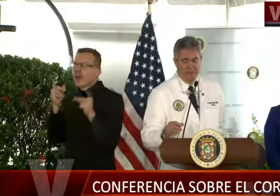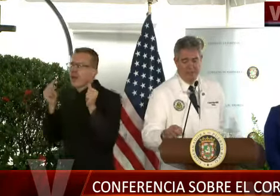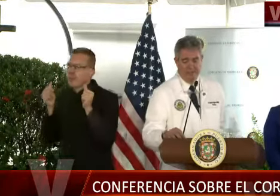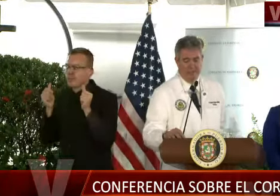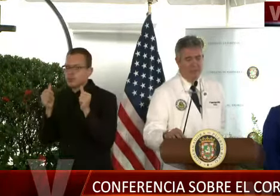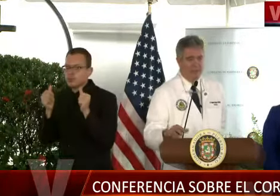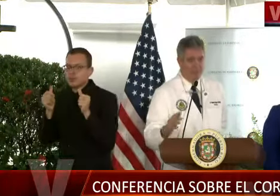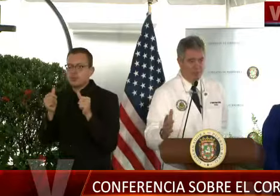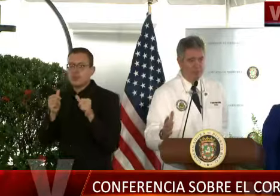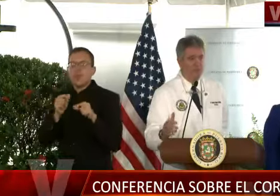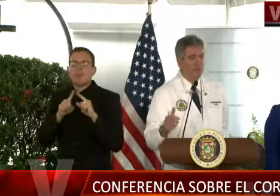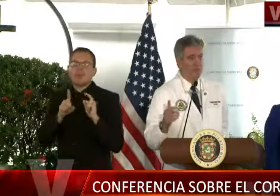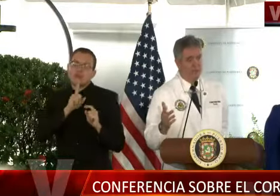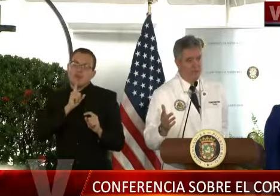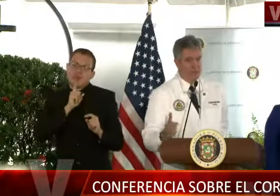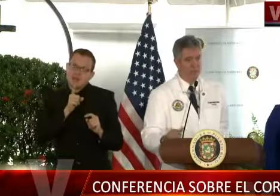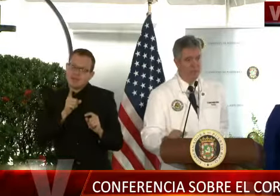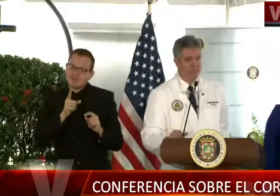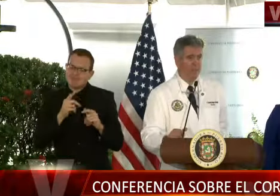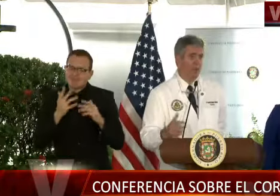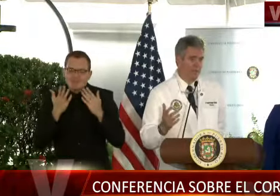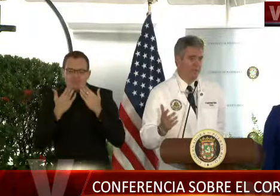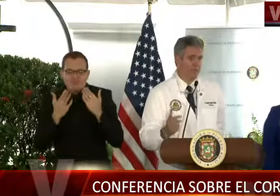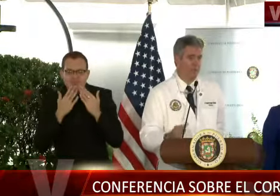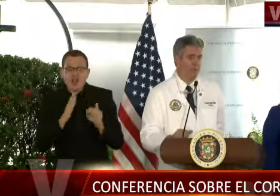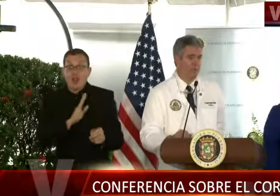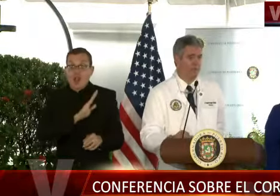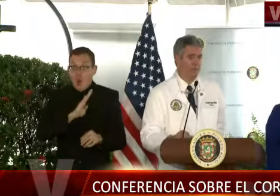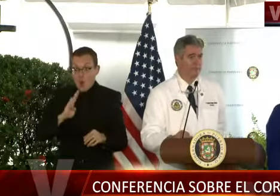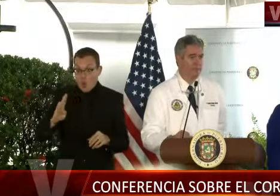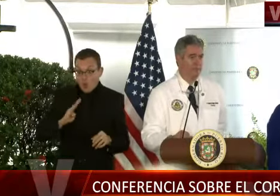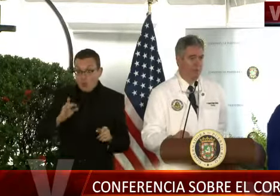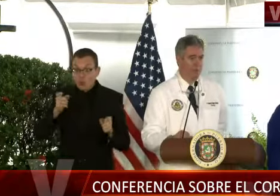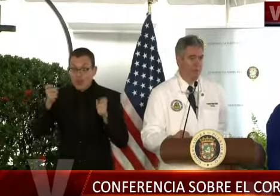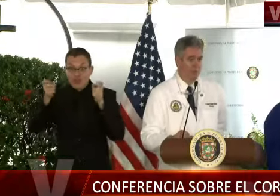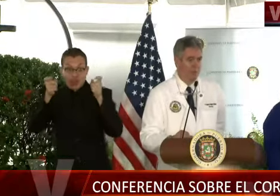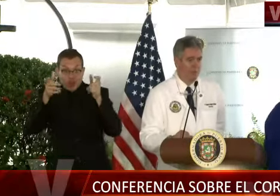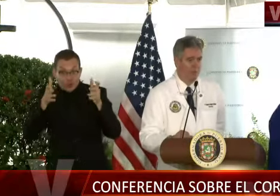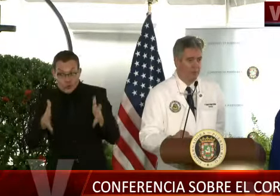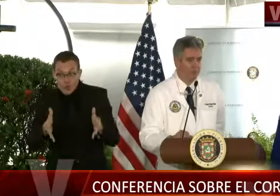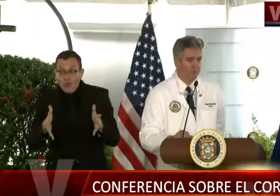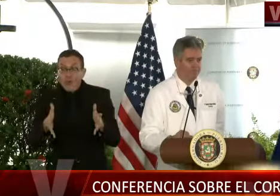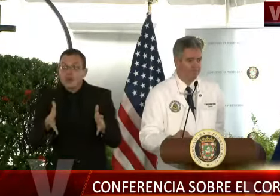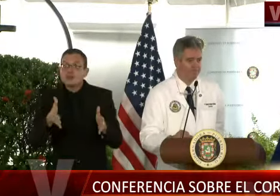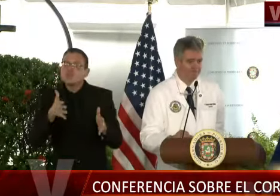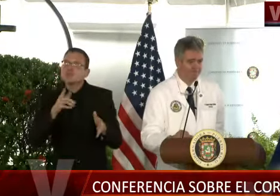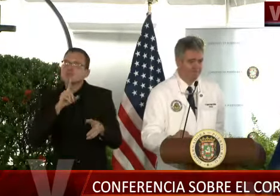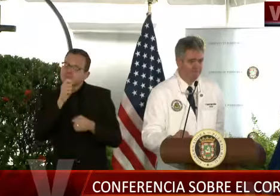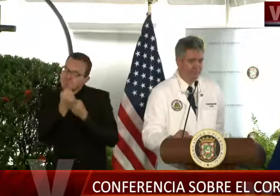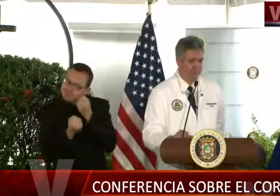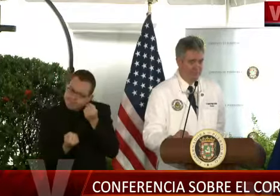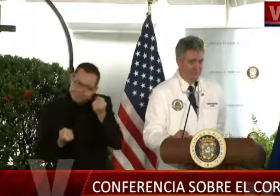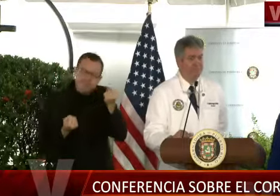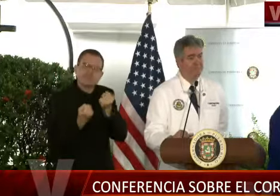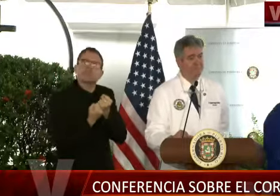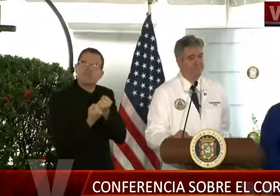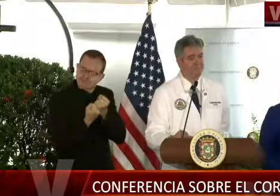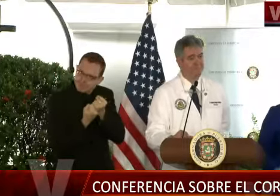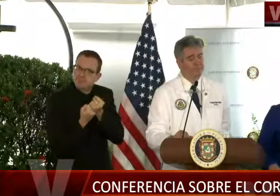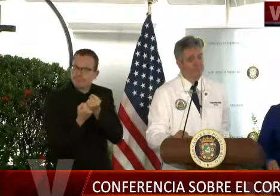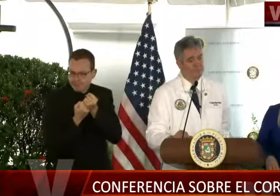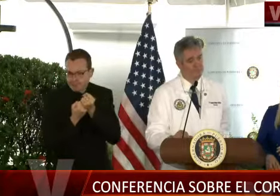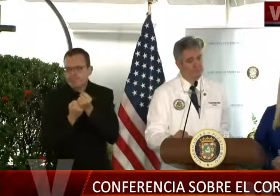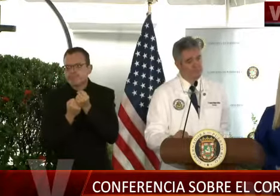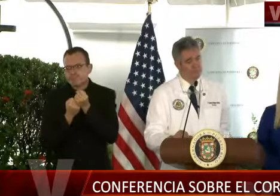del Centro Comprensivo y a la directora, Marcia Cruz, que ha sido una gran colaboradora con esto. Una pregunta para usted en lo que la gobernadora